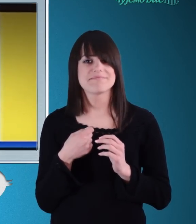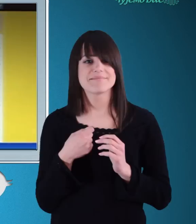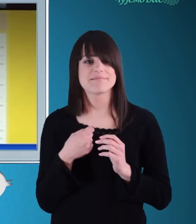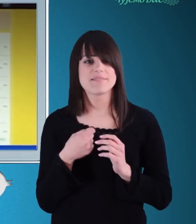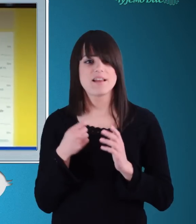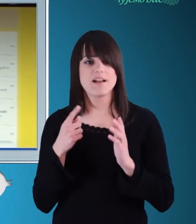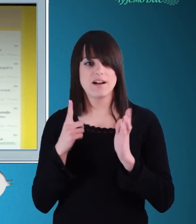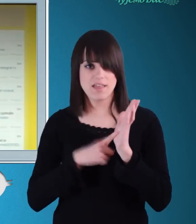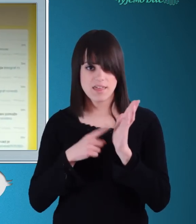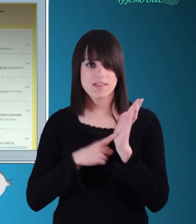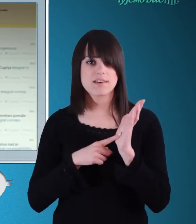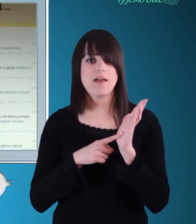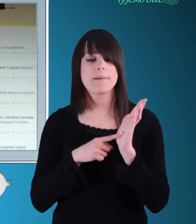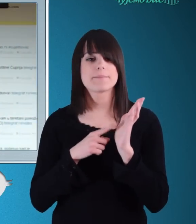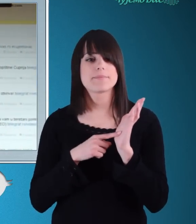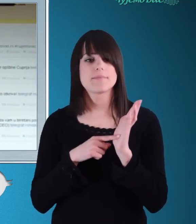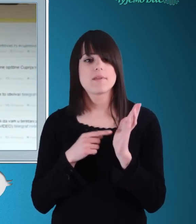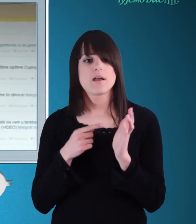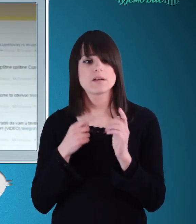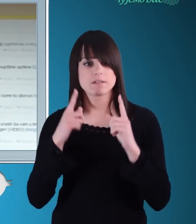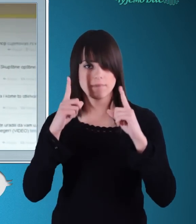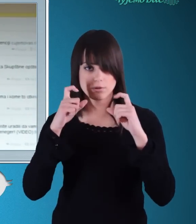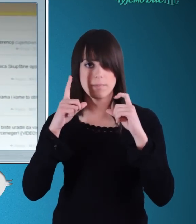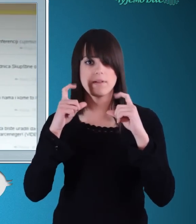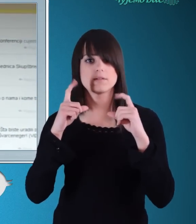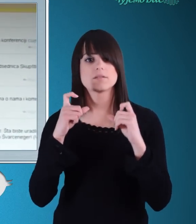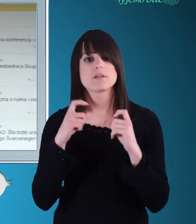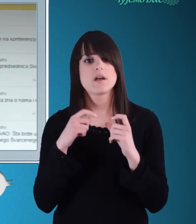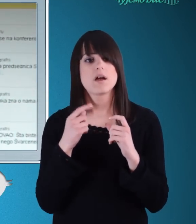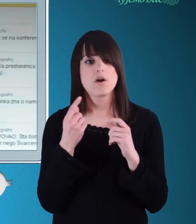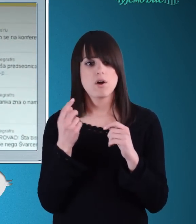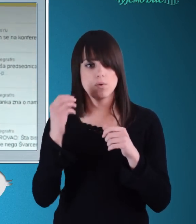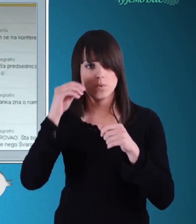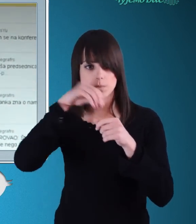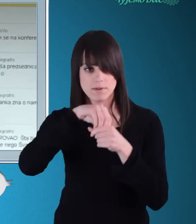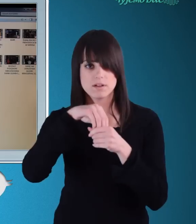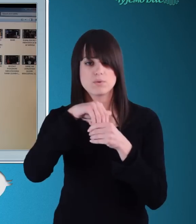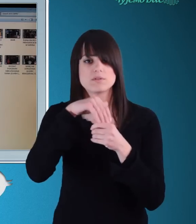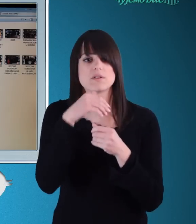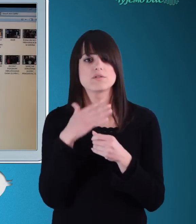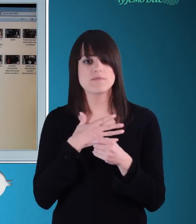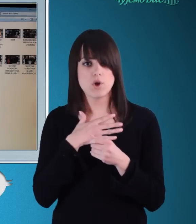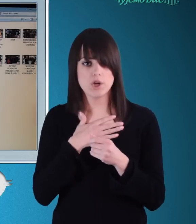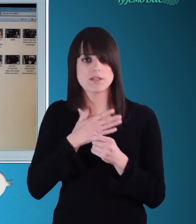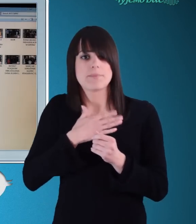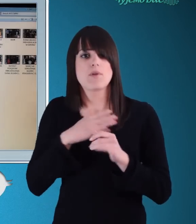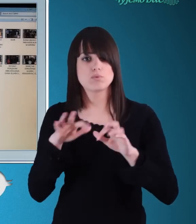konferencije, klikom na photo, pristupajte svom računaru i